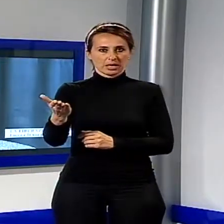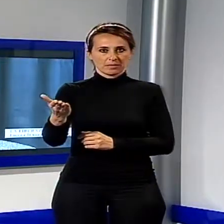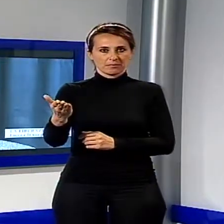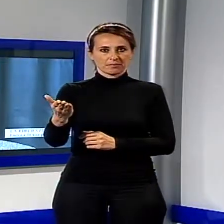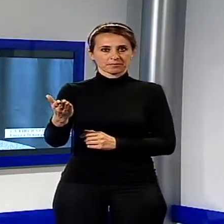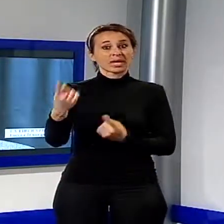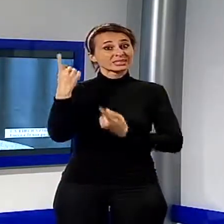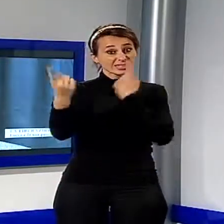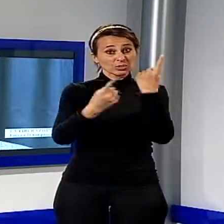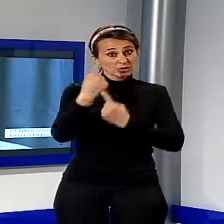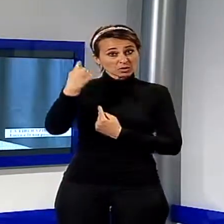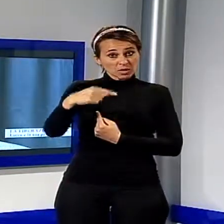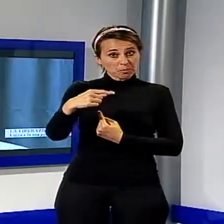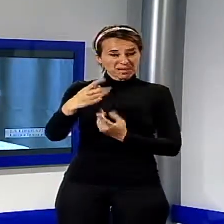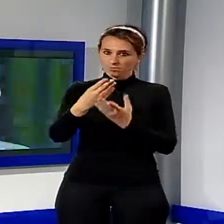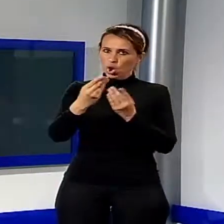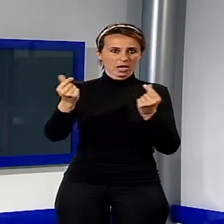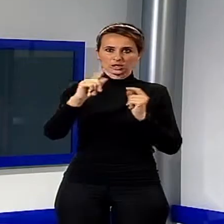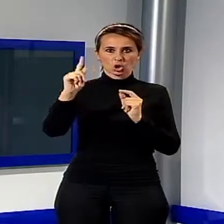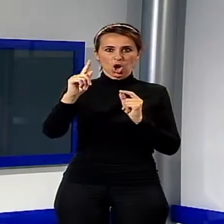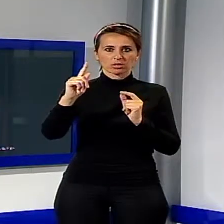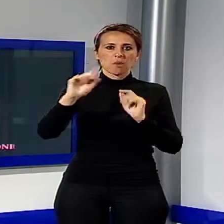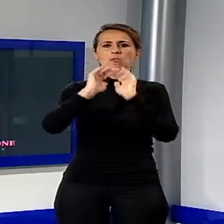e bisogna cercare. Chiudiamo lì.